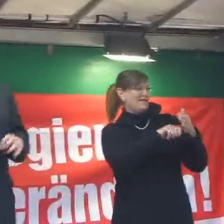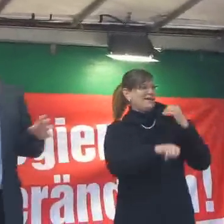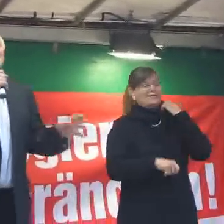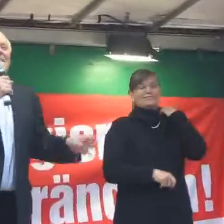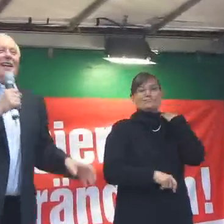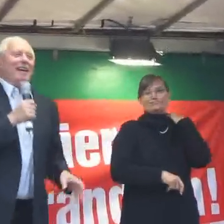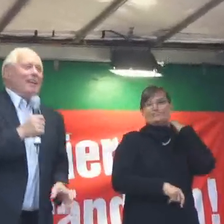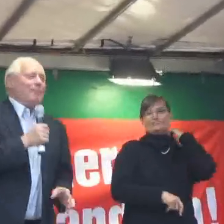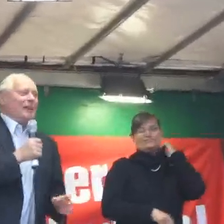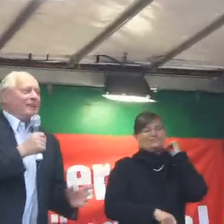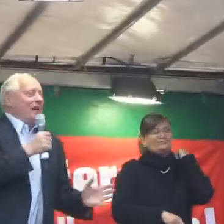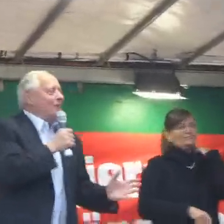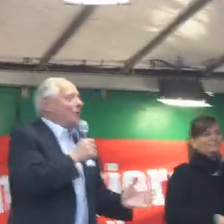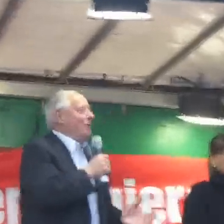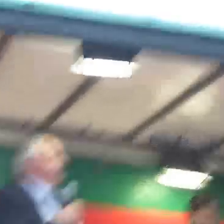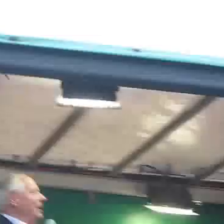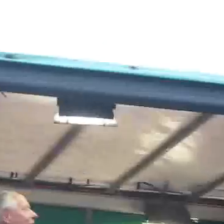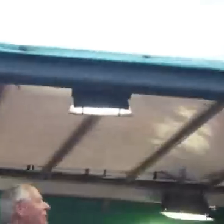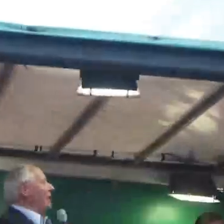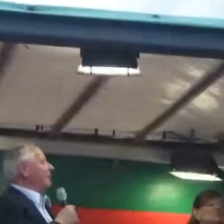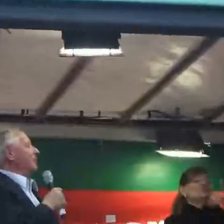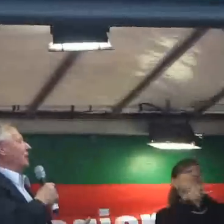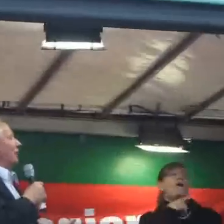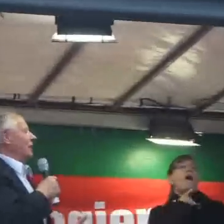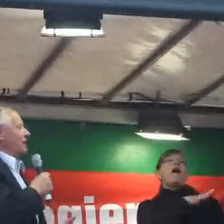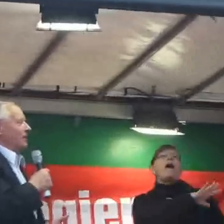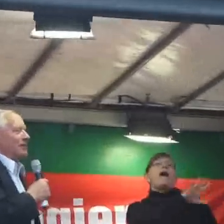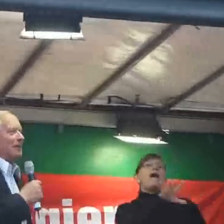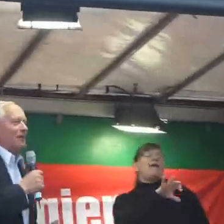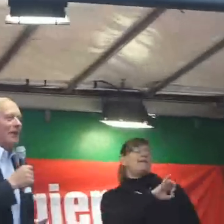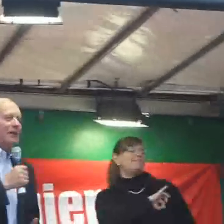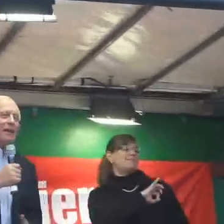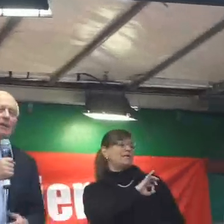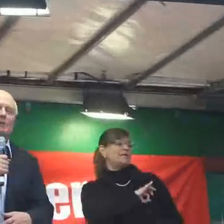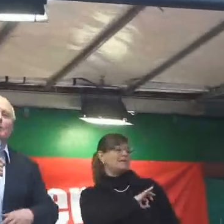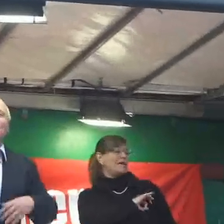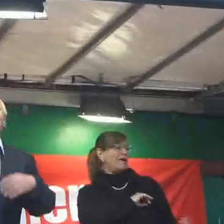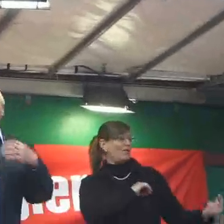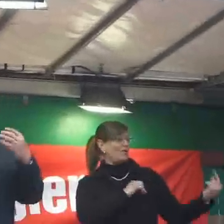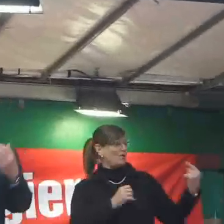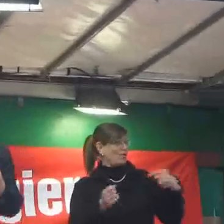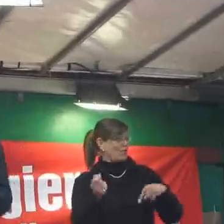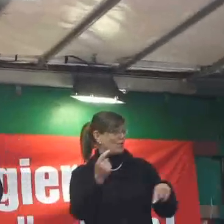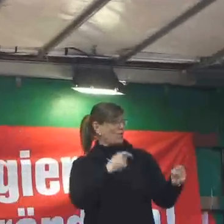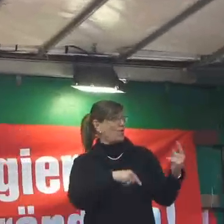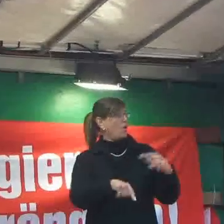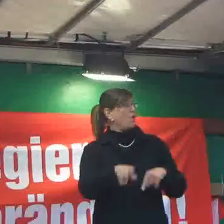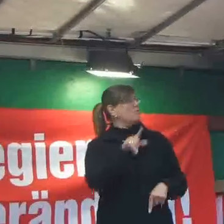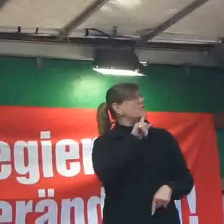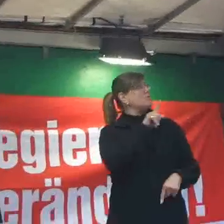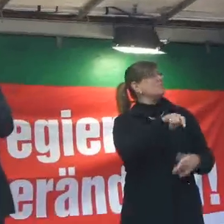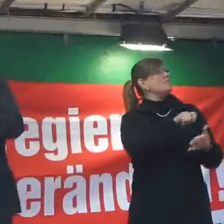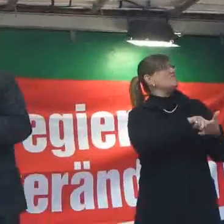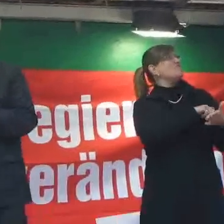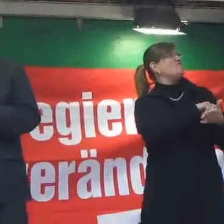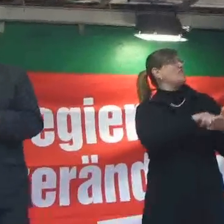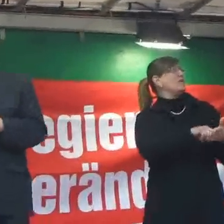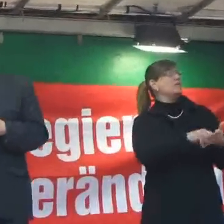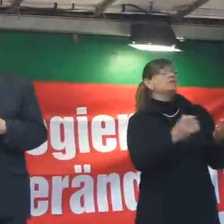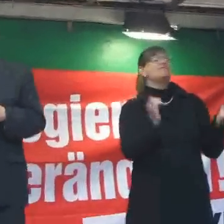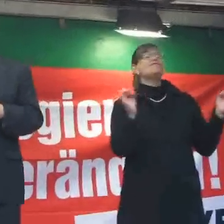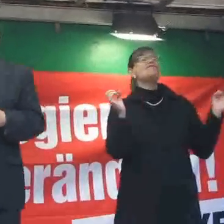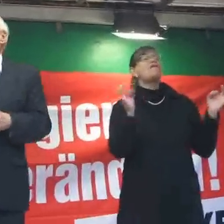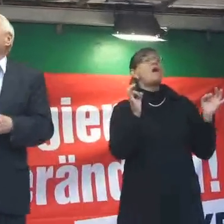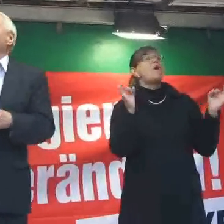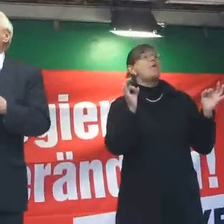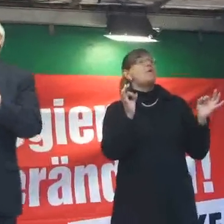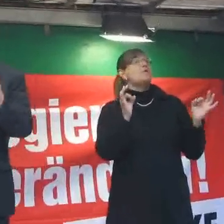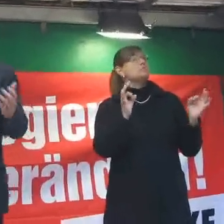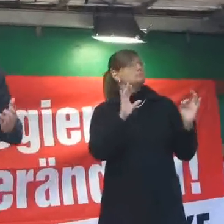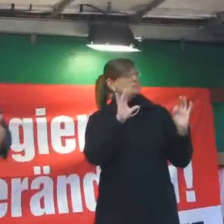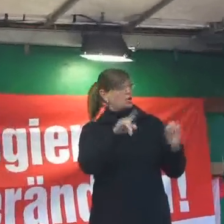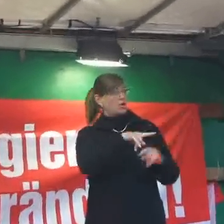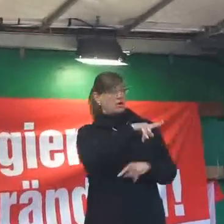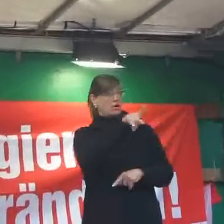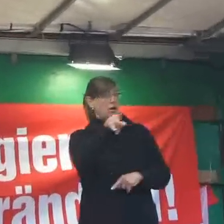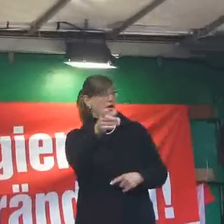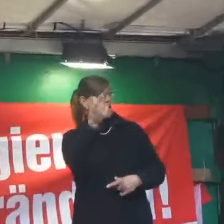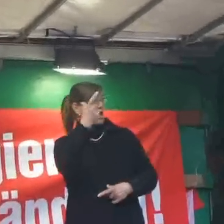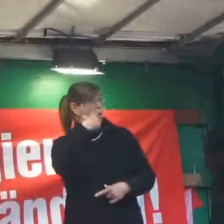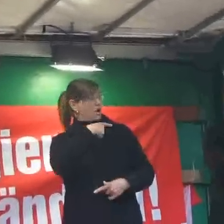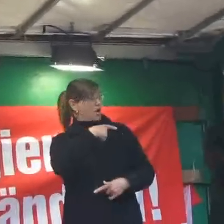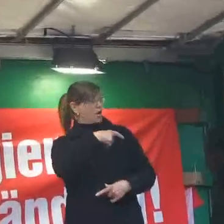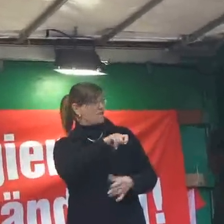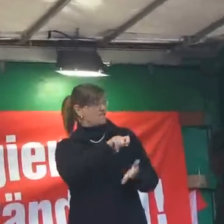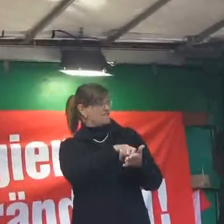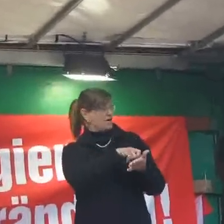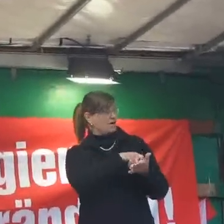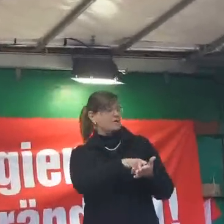Nur werden Sie sagen, alle Parteien kommen her und werben dafür, dass man sie wählt. Also muss ich begründen, warum man die Linke wählen soll und nicht die anderen Parteien.